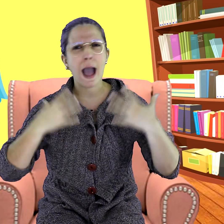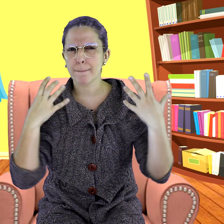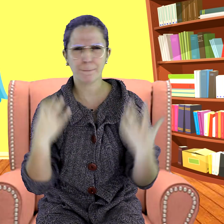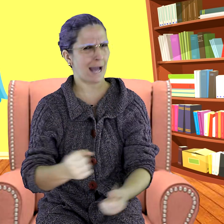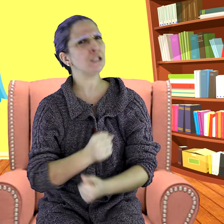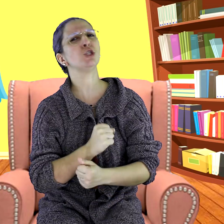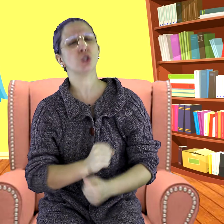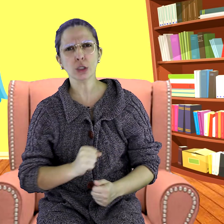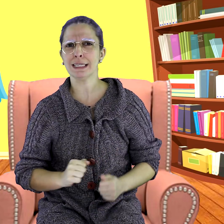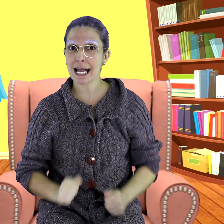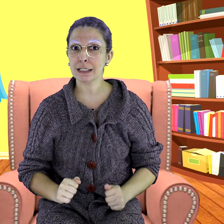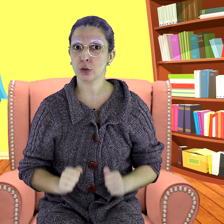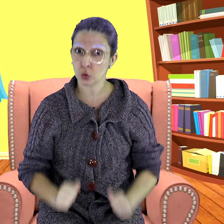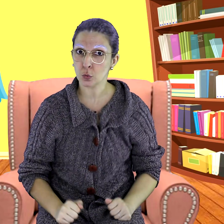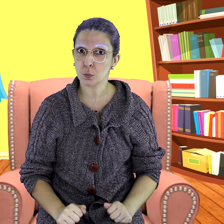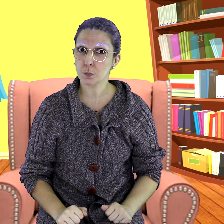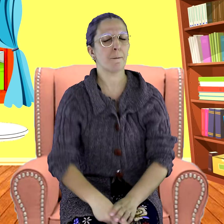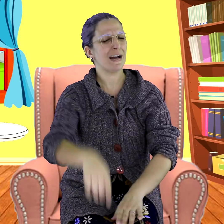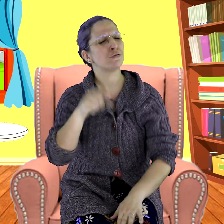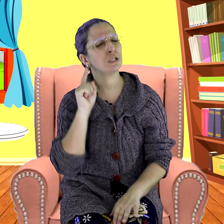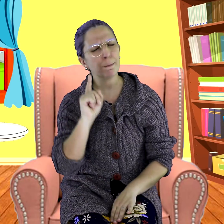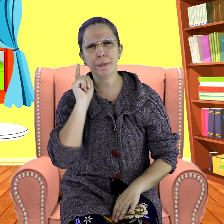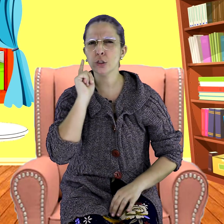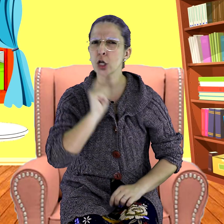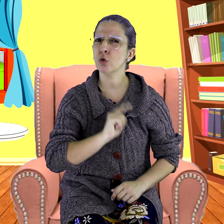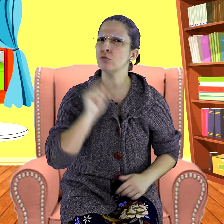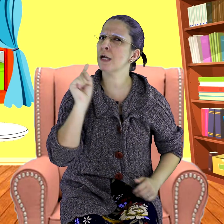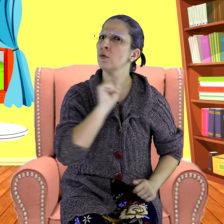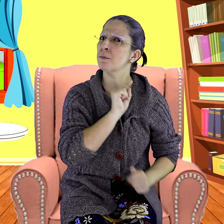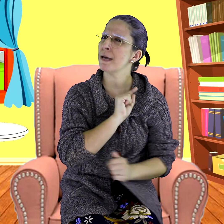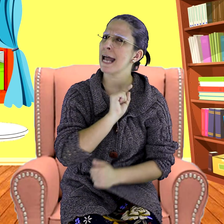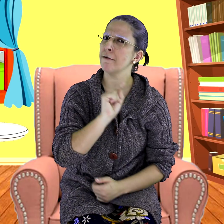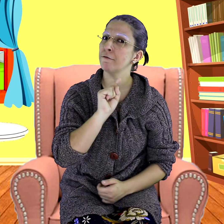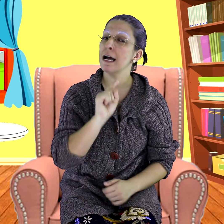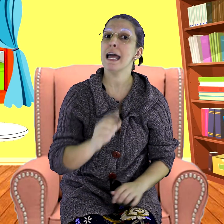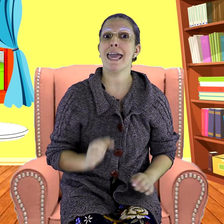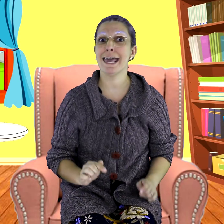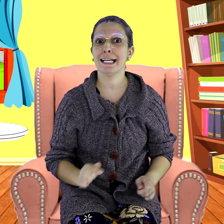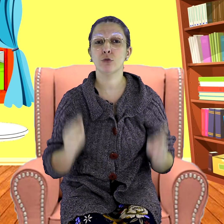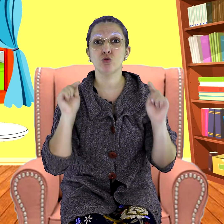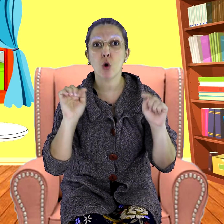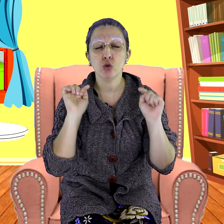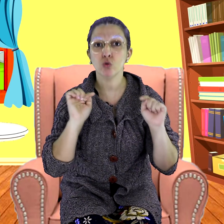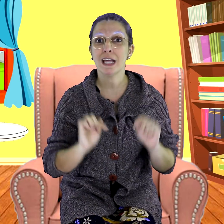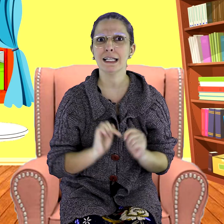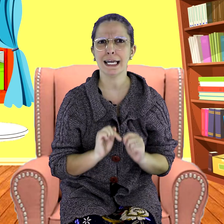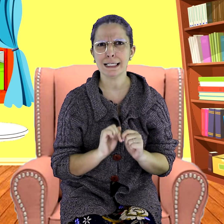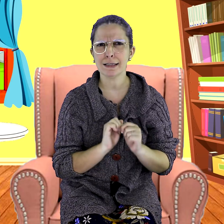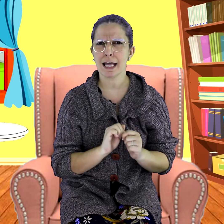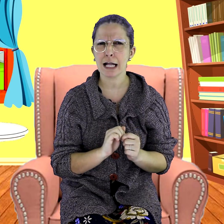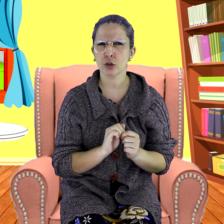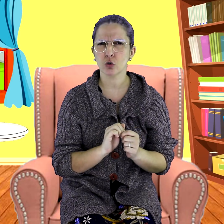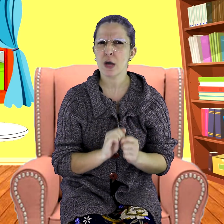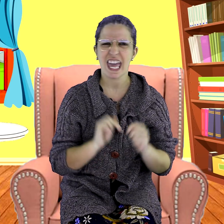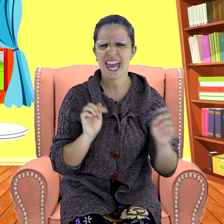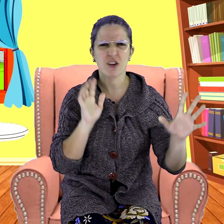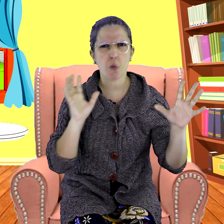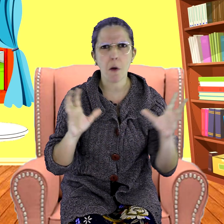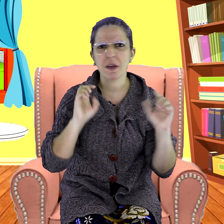apaixonado. Mas o que Pinóquio não esperava era que o dono daquele teatro era um homem